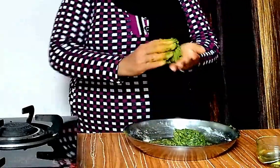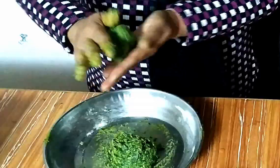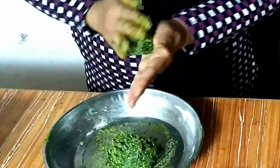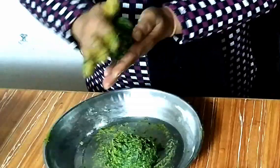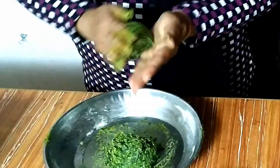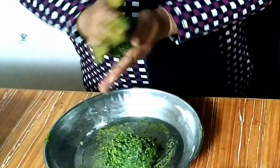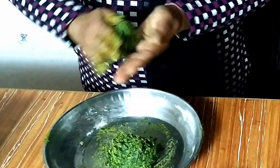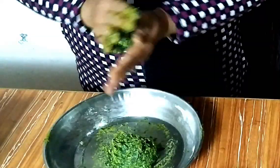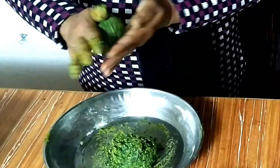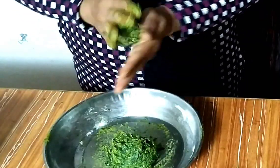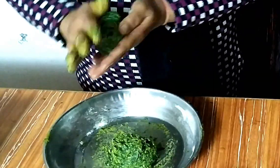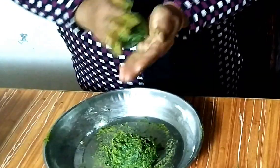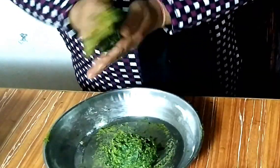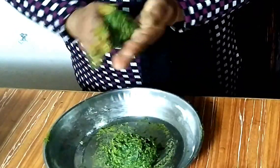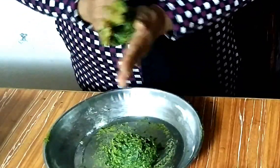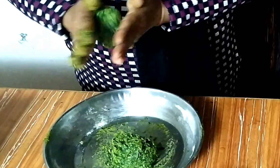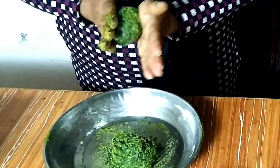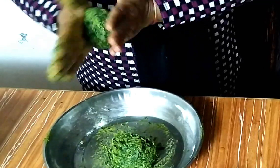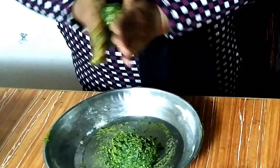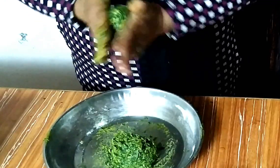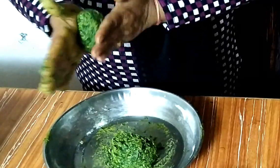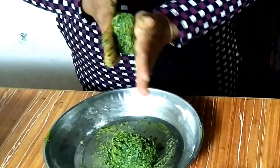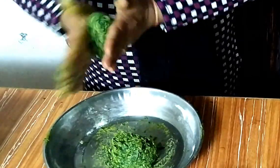देखिए हमें इसका कुछ इस तरीकी से रोल बनाना है